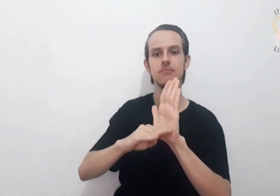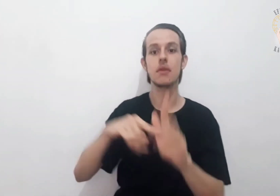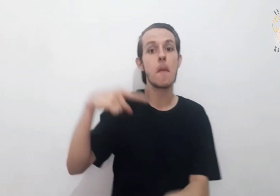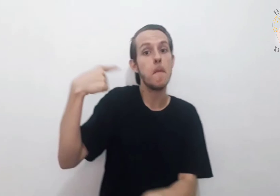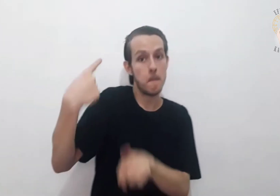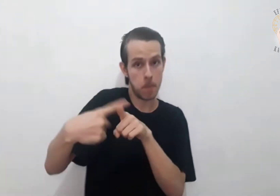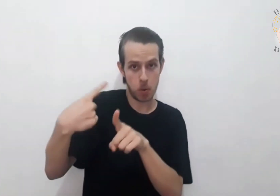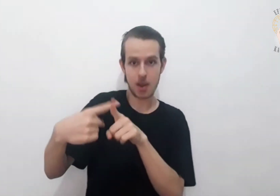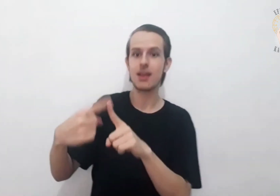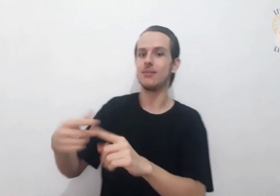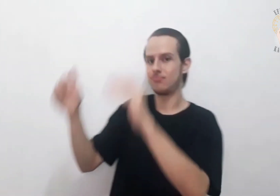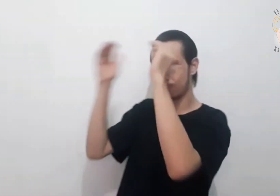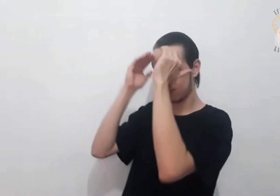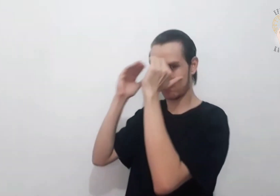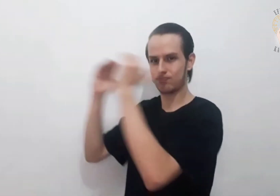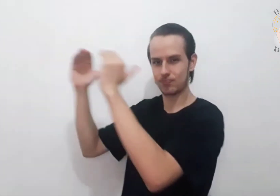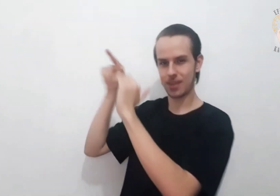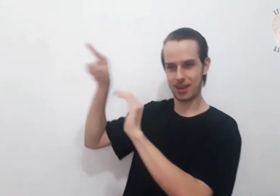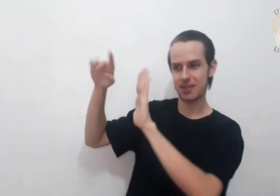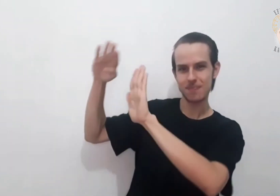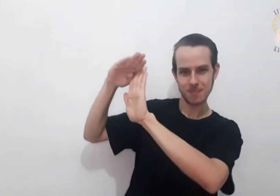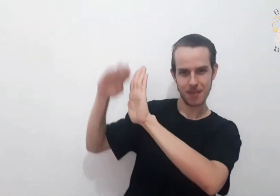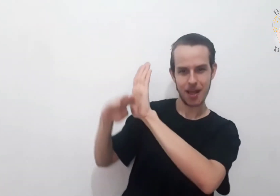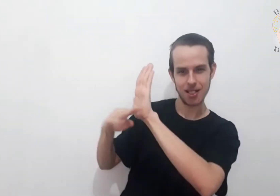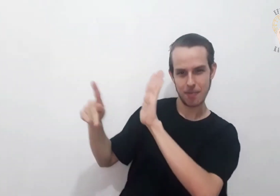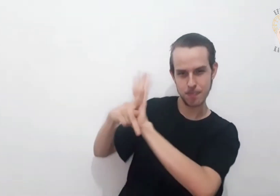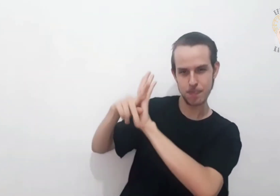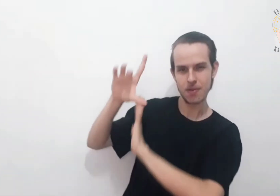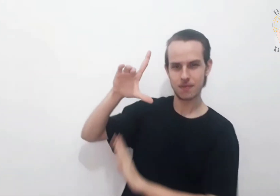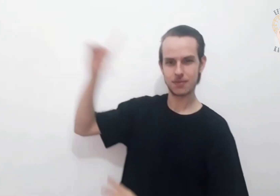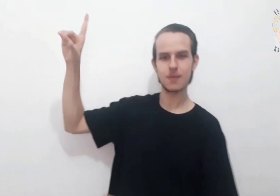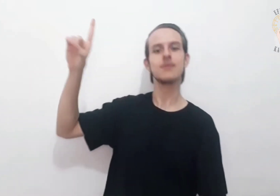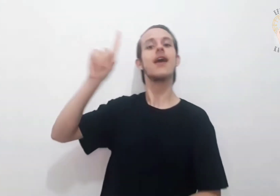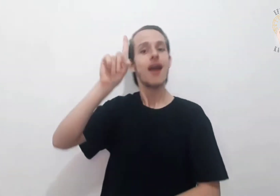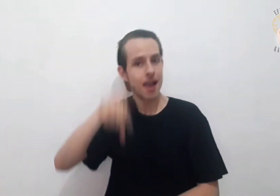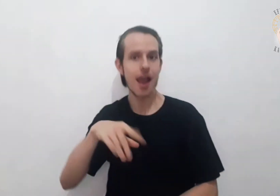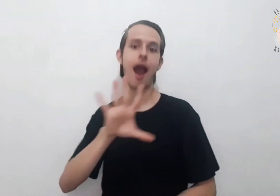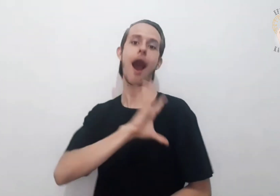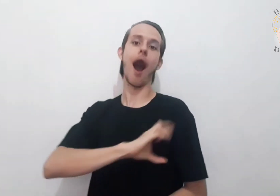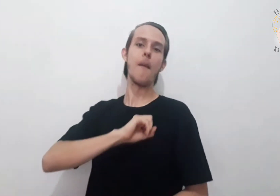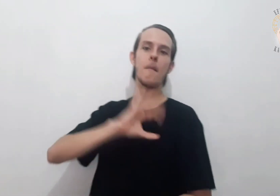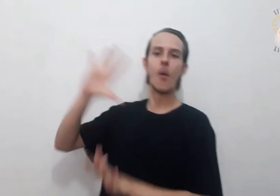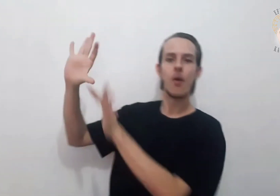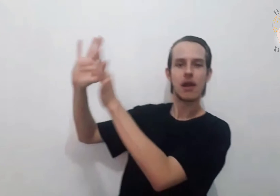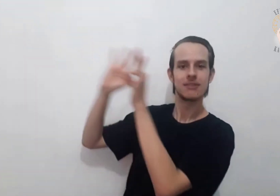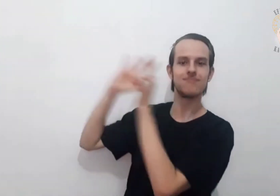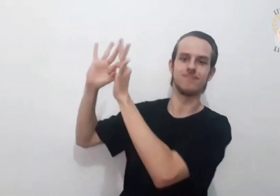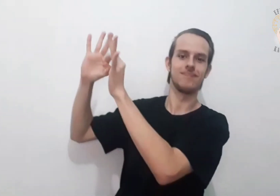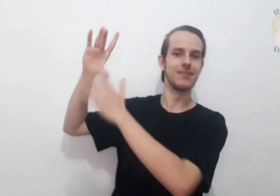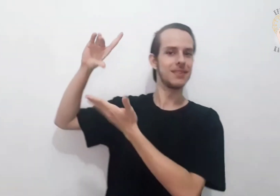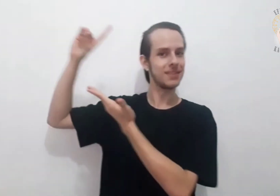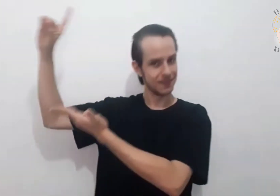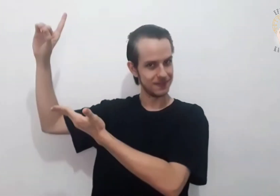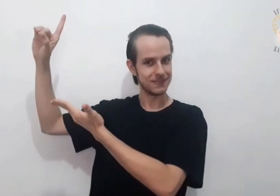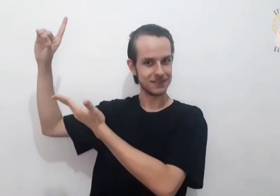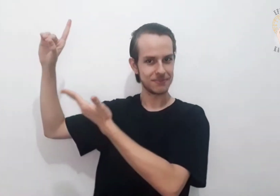Pois isso é amar a Deus, observar os seus mandamentos.